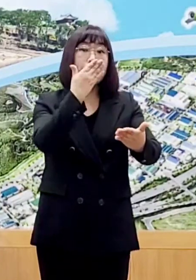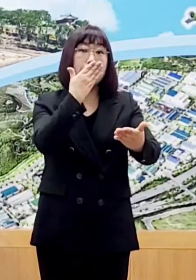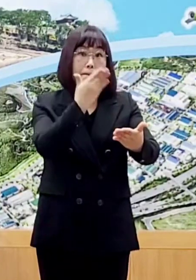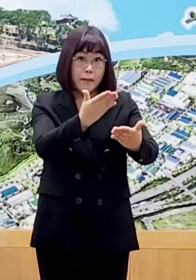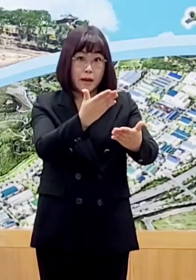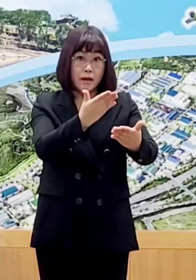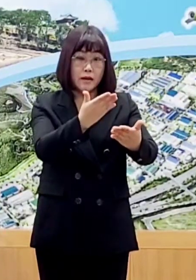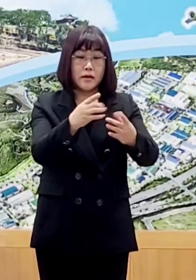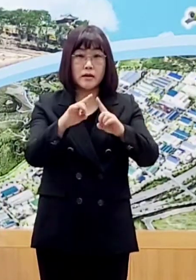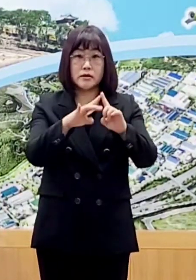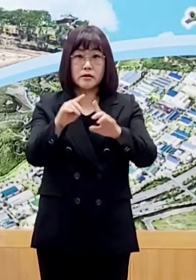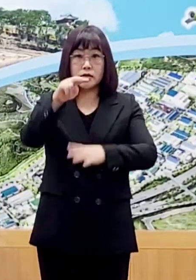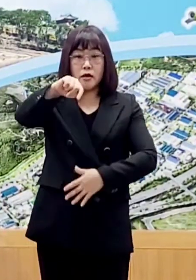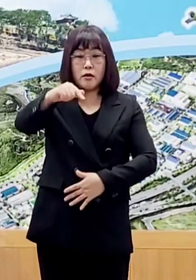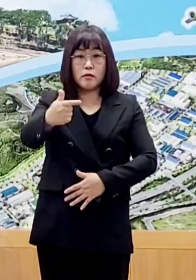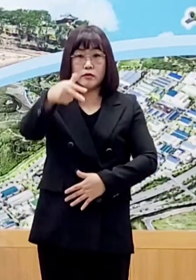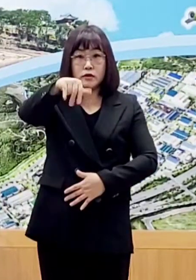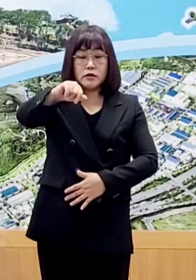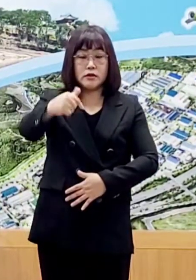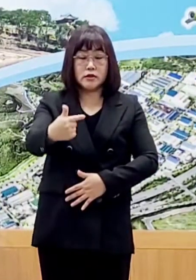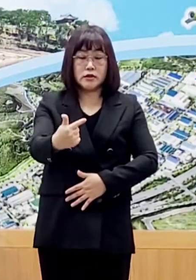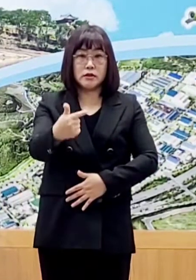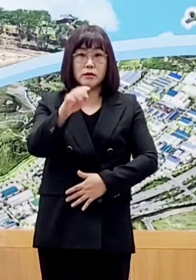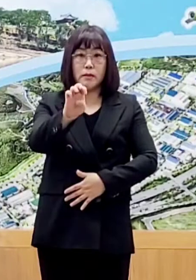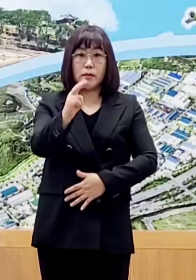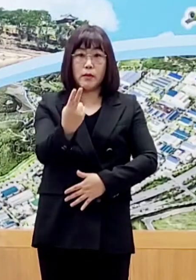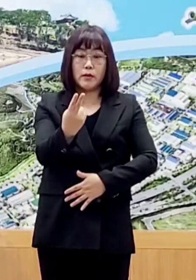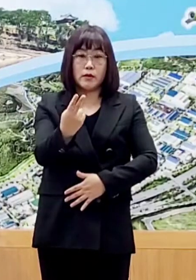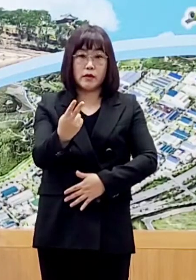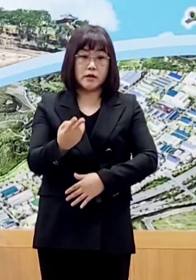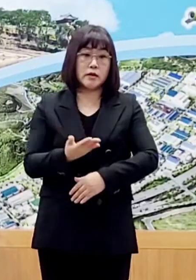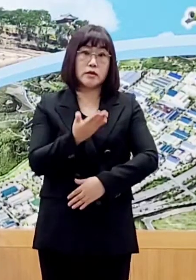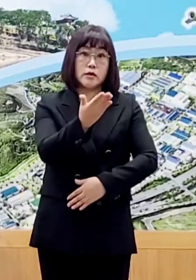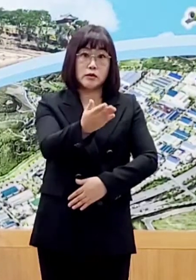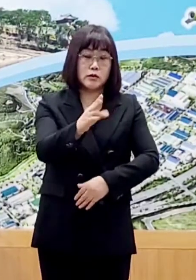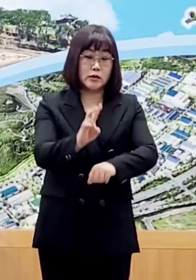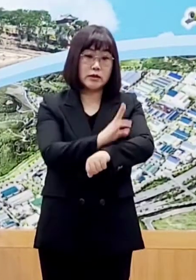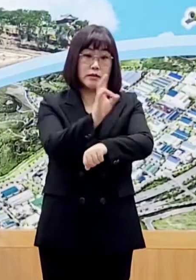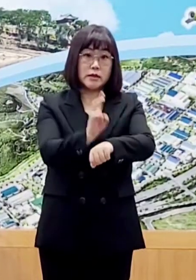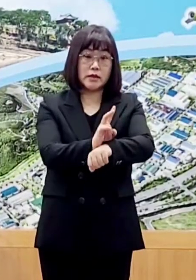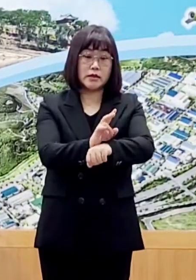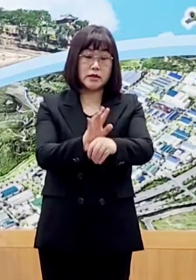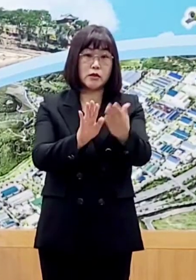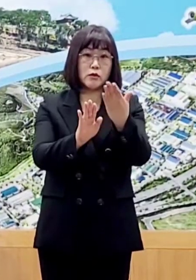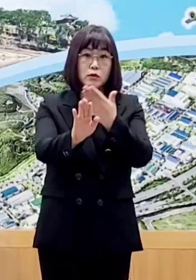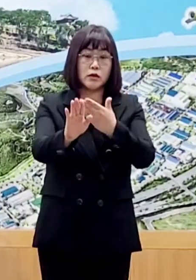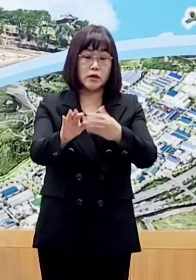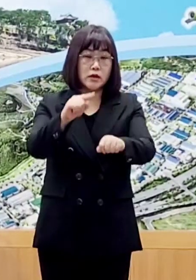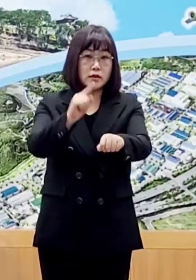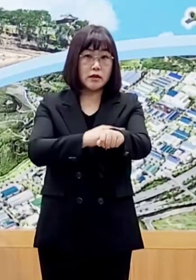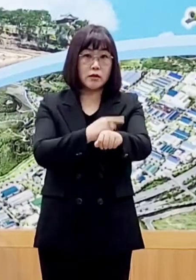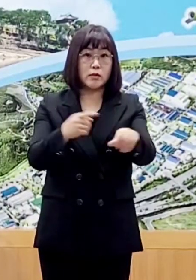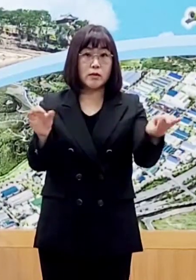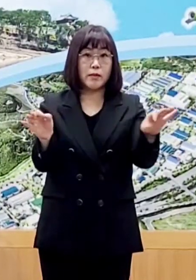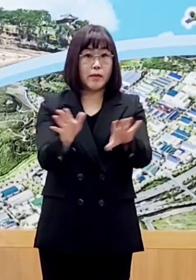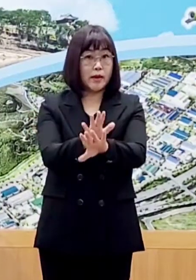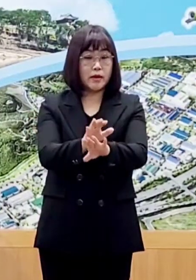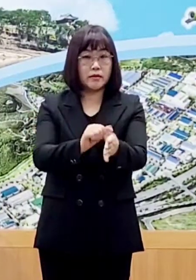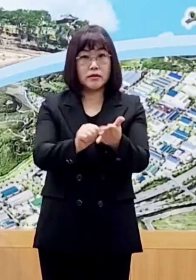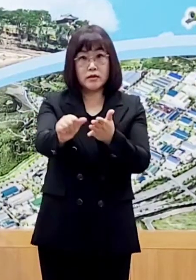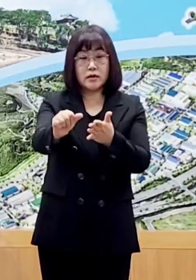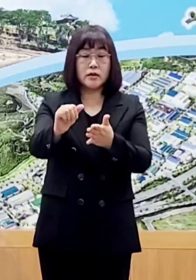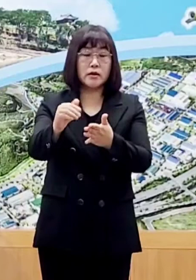전자문진표는 제출 후 24시간 경과 시 자동 삭제됨으로 그 전에